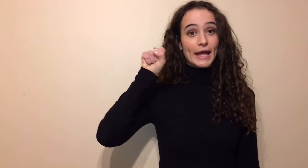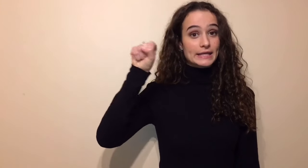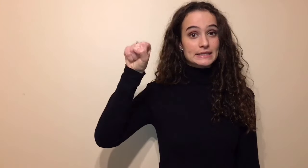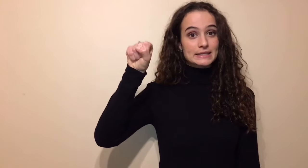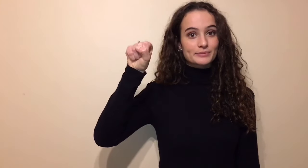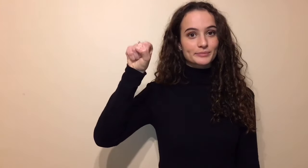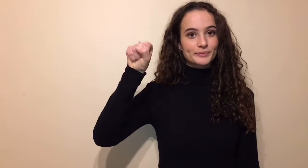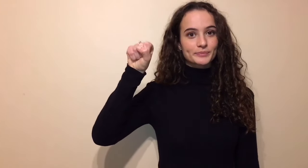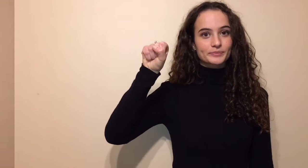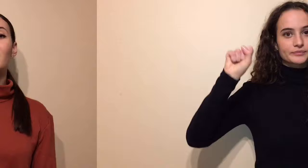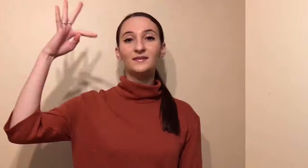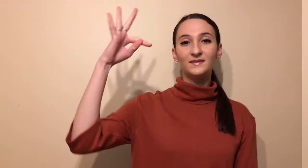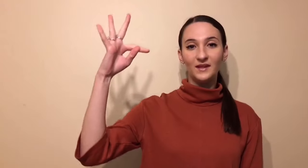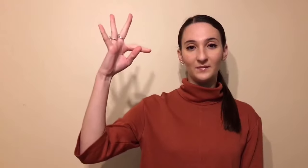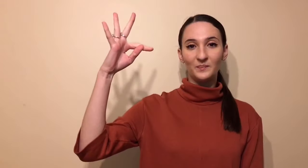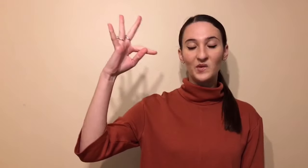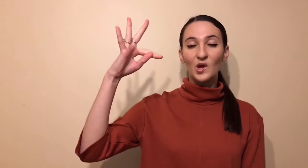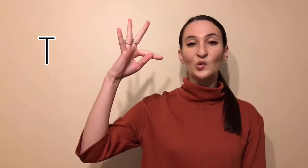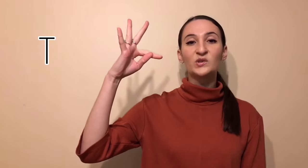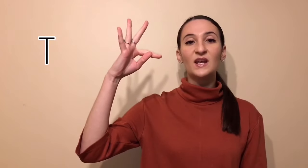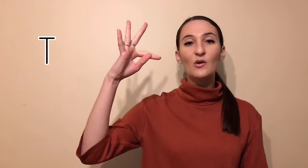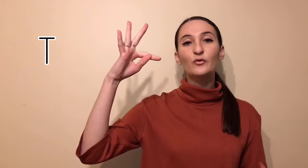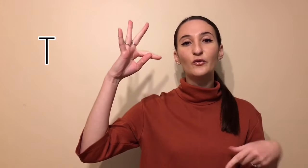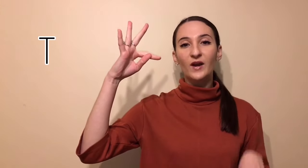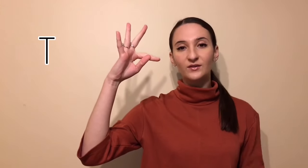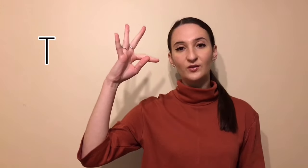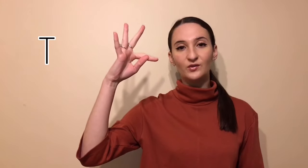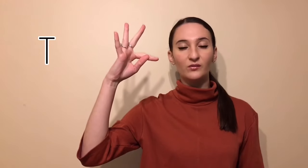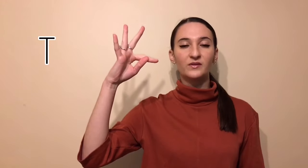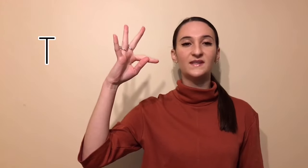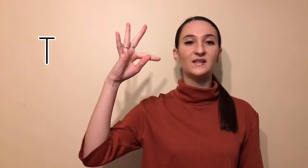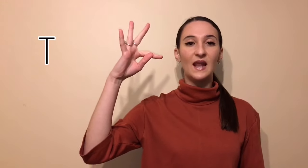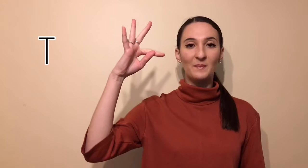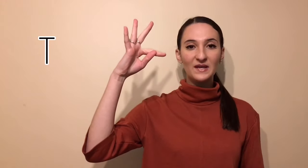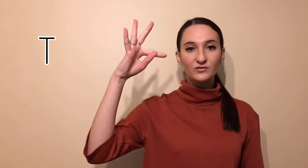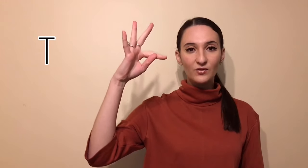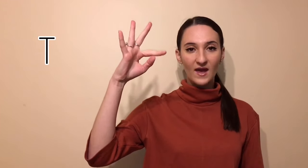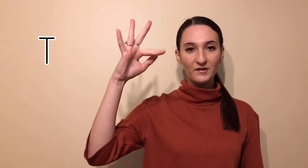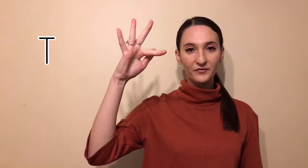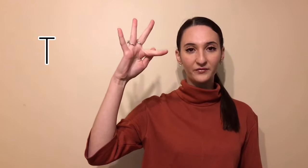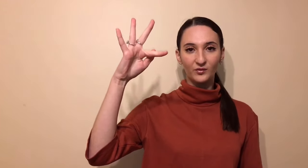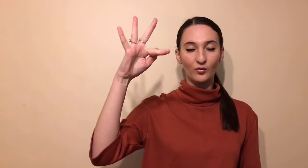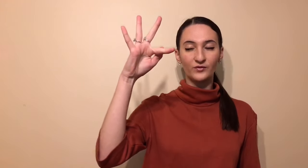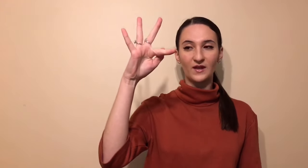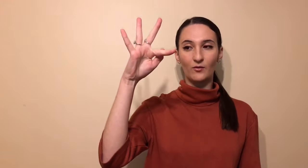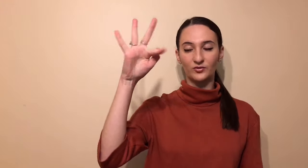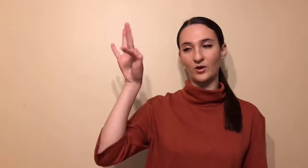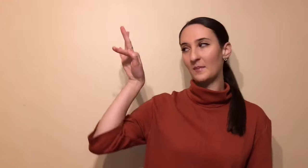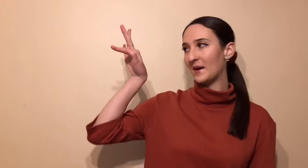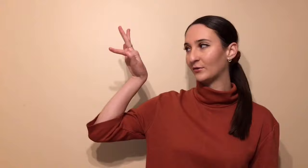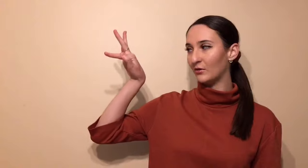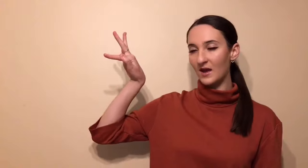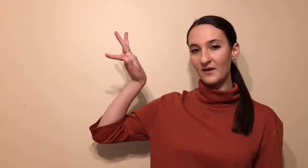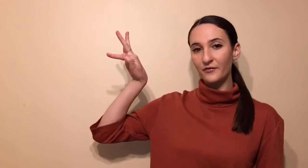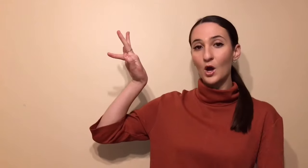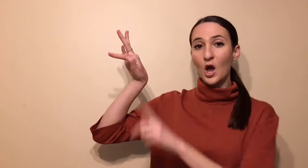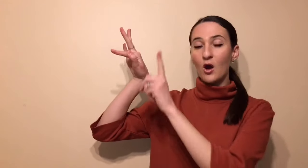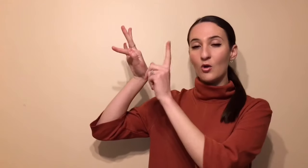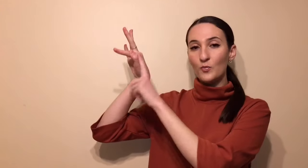S. T. Donc, c'est là où il faut faire attention. C'est la base du F. Donc, je rappelle que le F, le